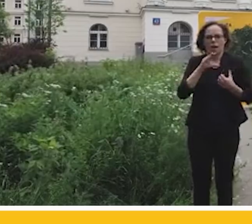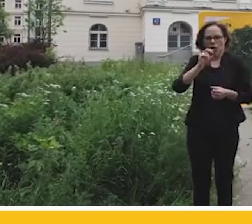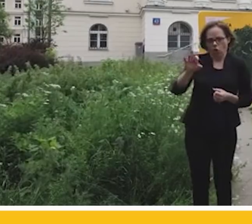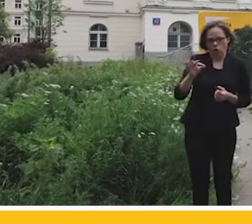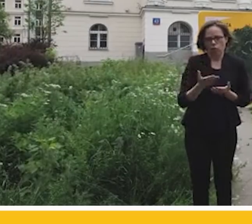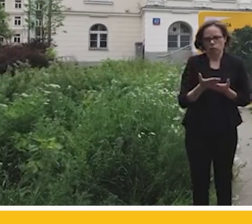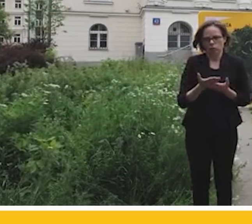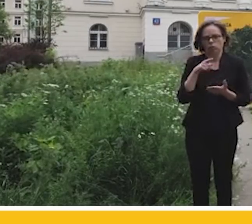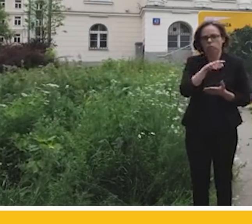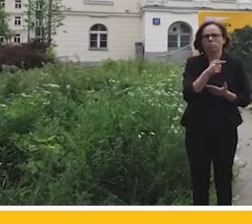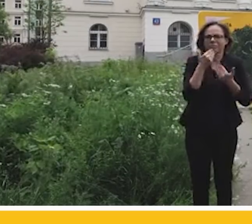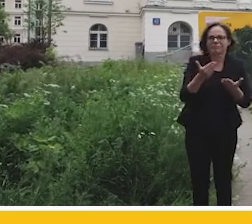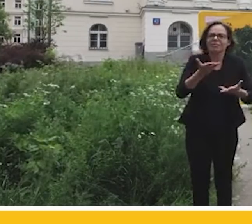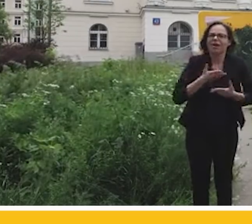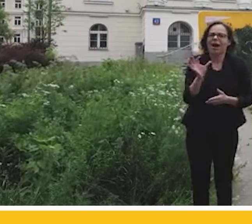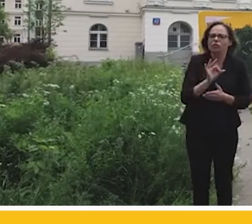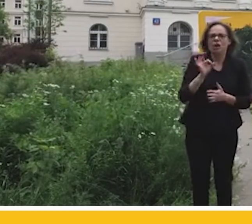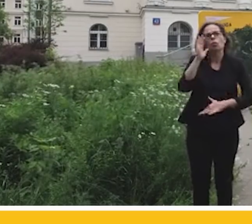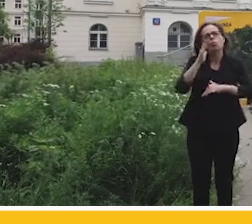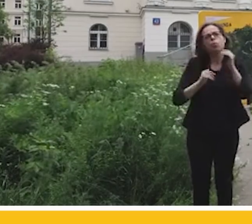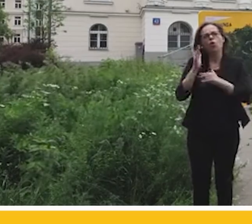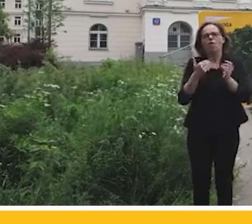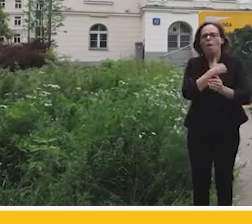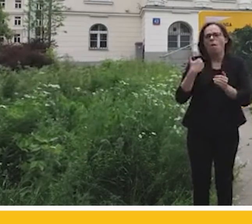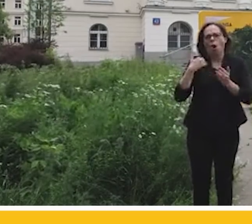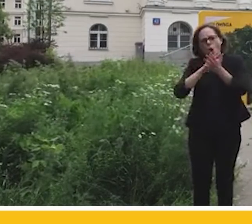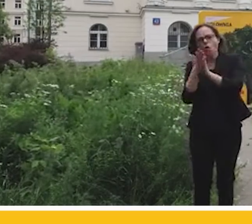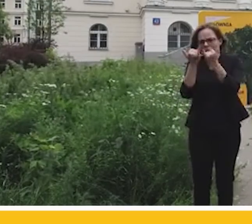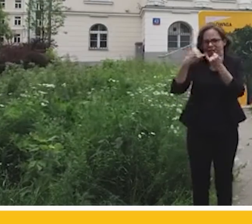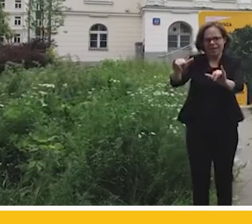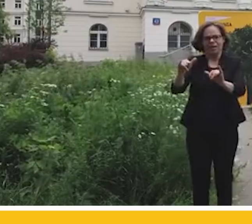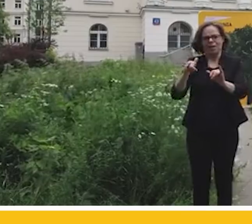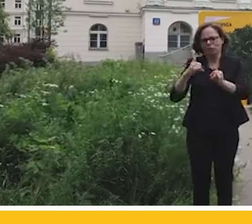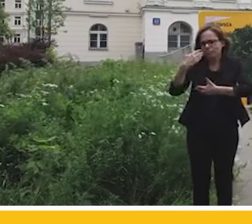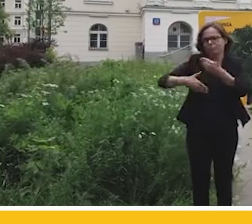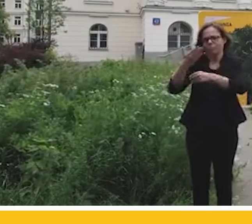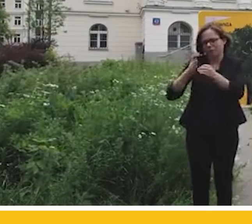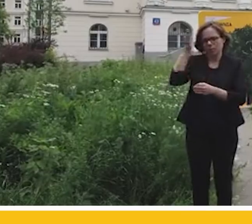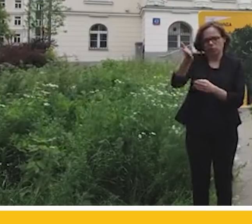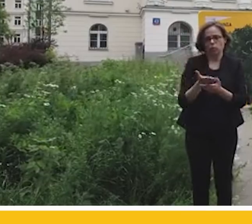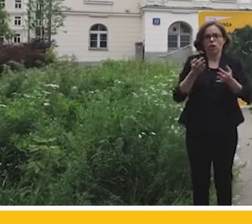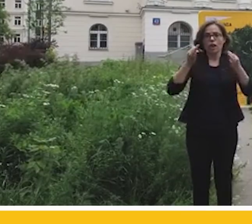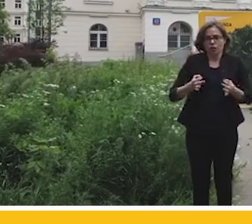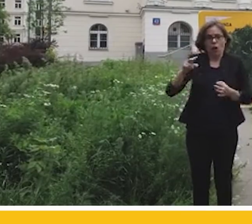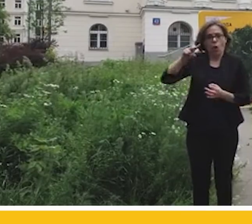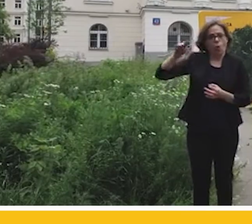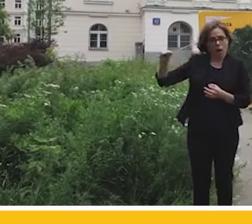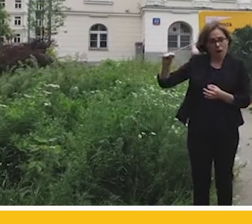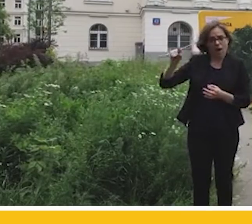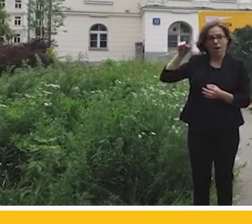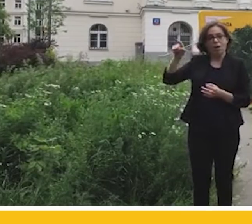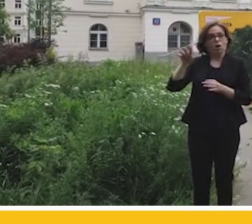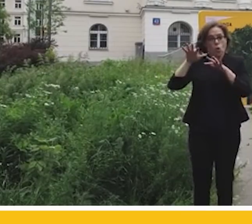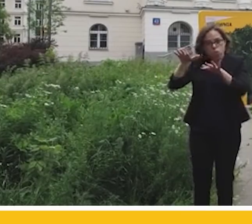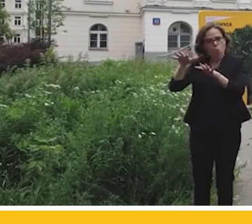naprawdę dadzą nam szansę zbudować Polskę inną na pokolenia. Dzisiaj w Unii Europejskiej, zrozumcie to proszę, pieniądze nie będą już w takiej